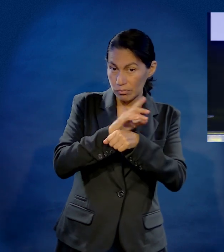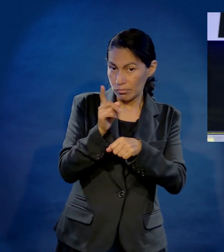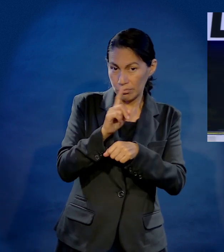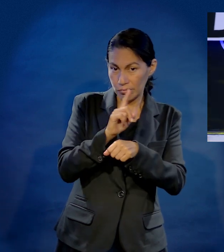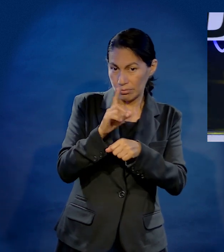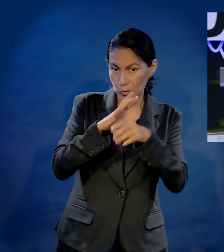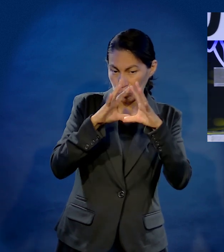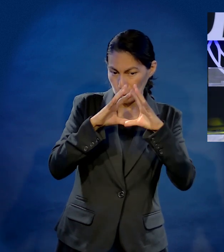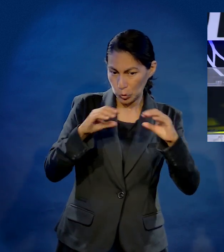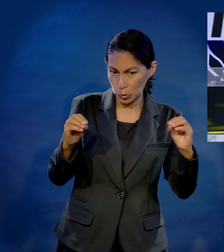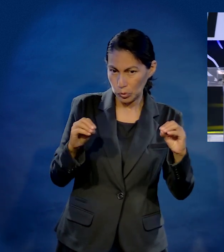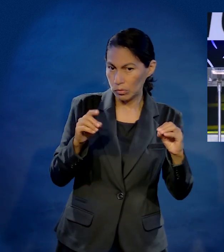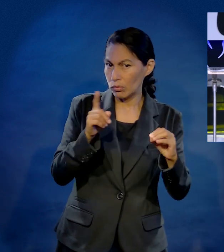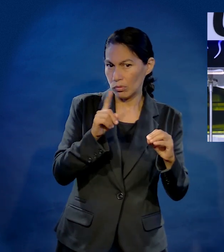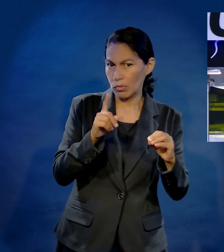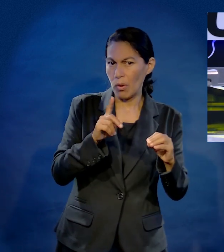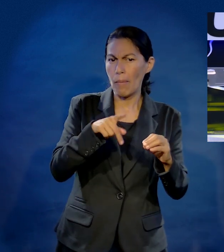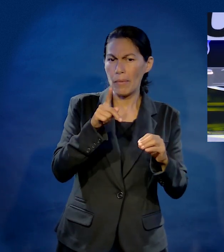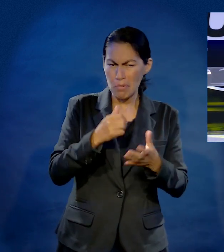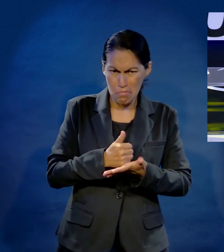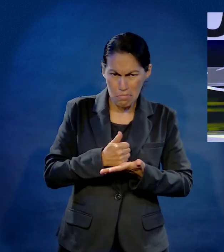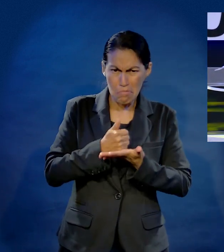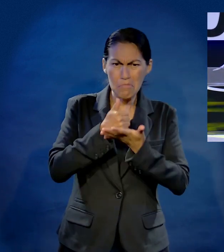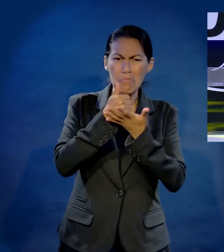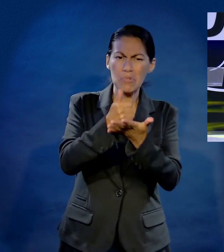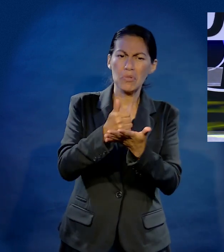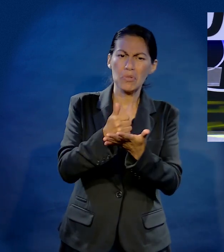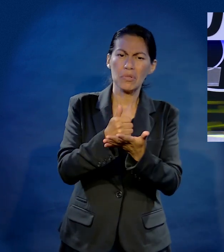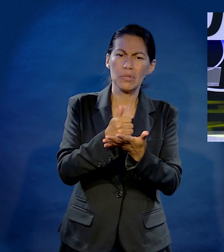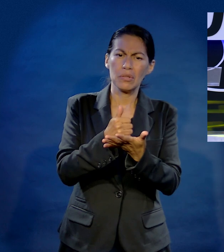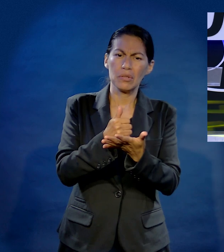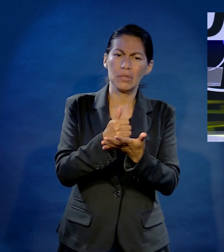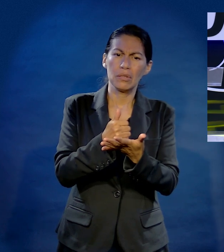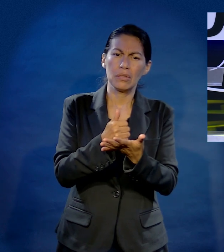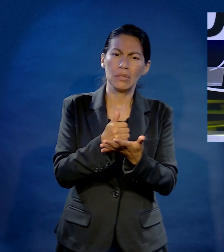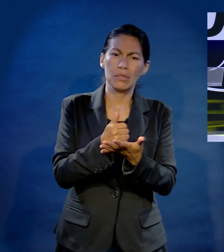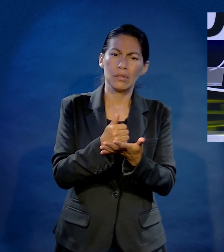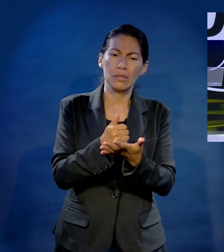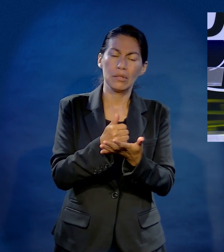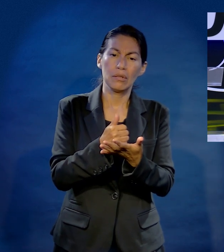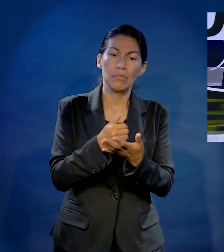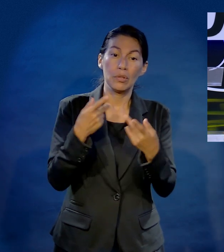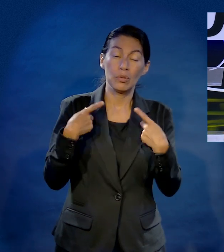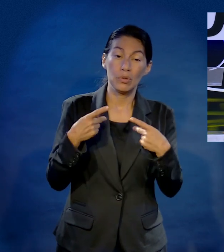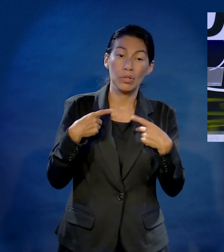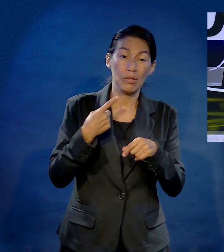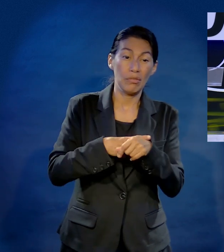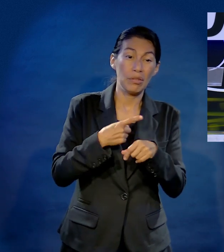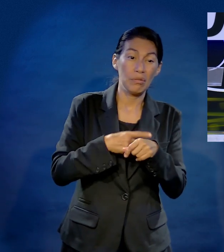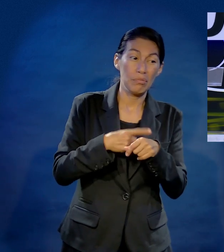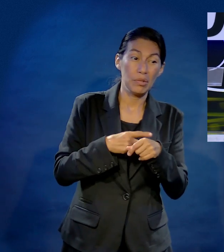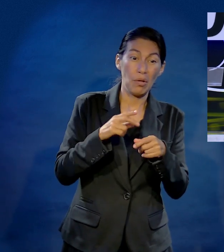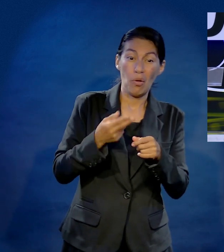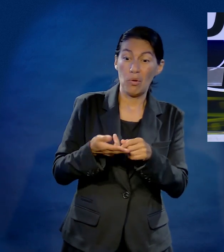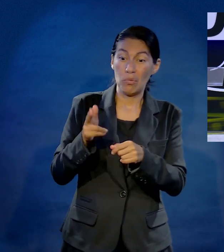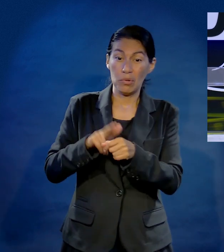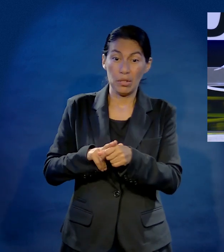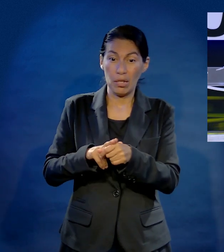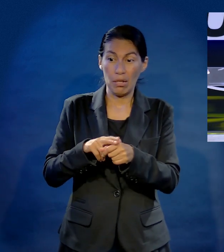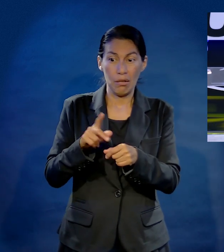Esas pastillas no curan el COVID, pero han probado tener cierta eficacia en cierto momento para aminorar síntomas y evitar que la gente llegue al hospital.